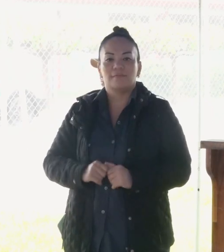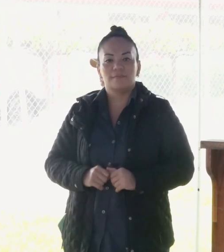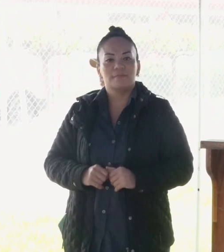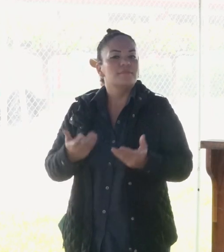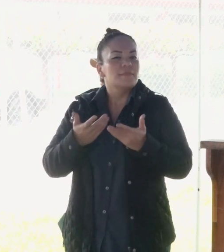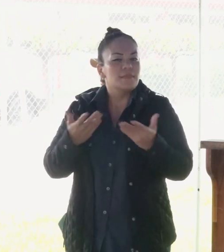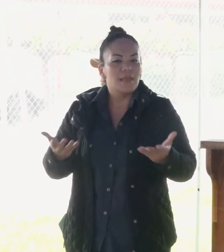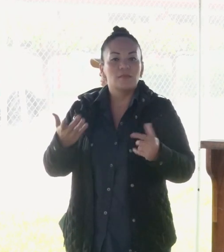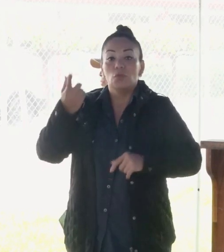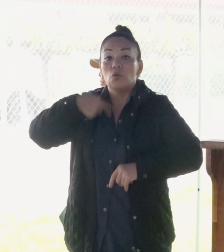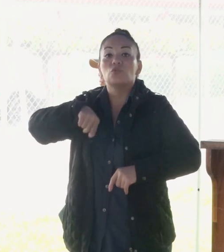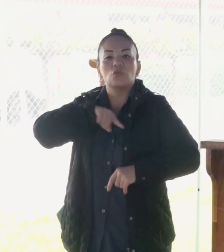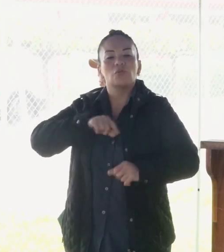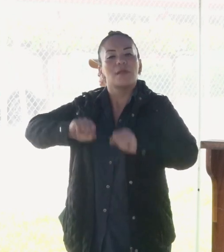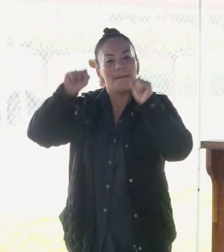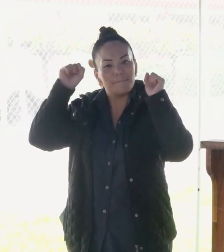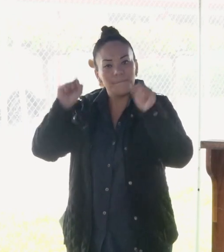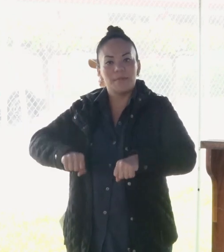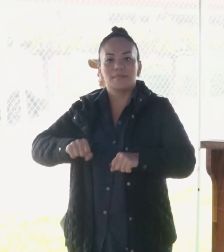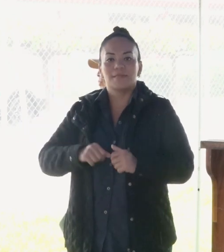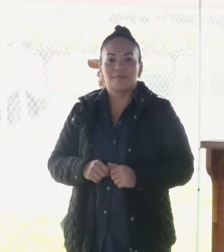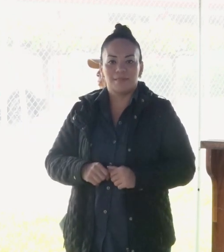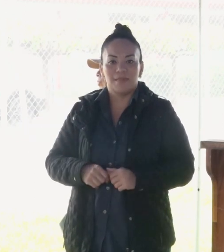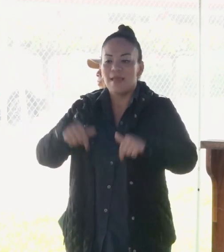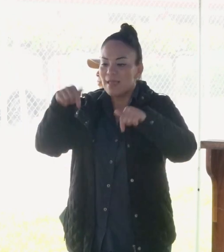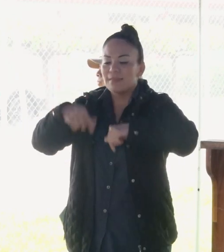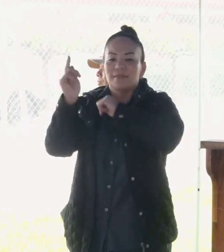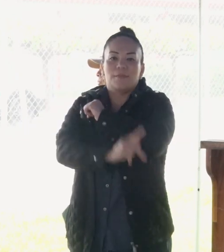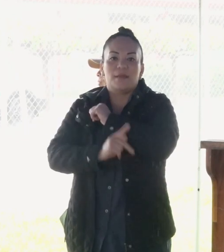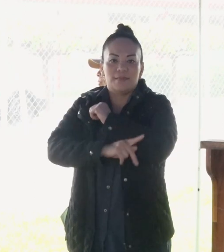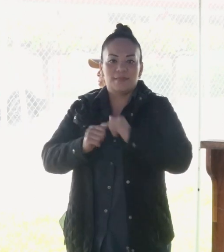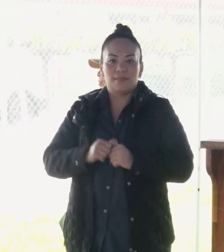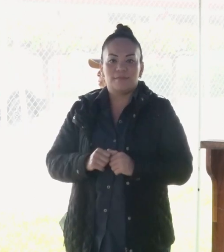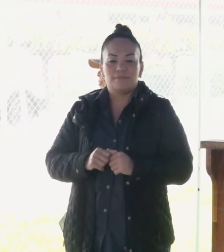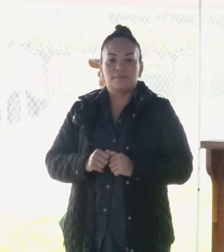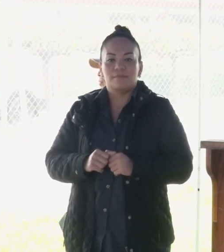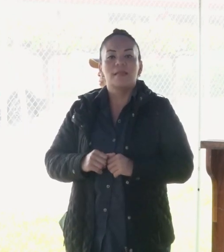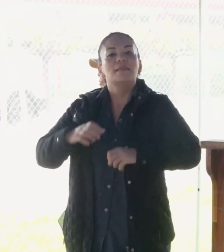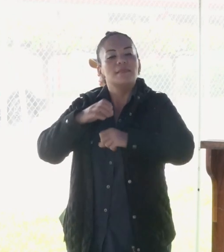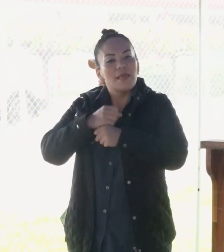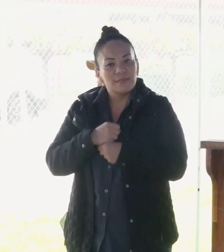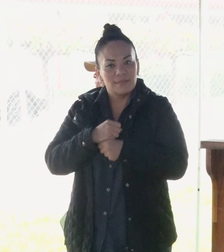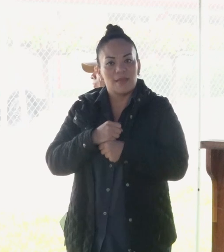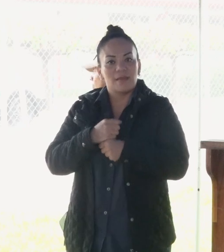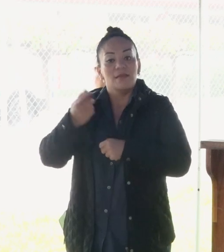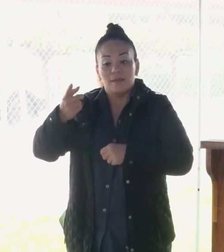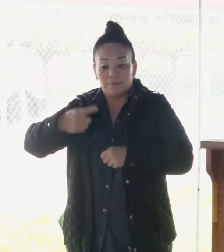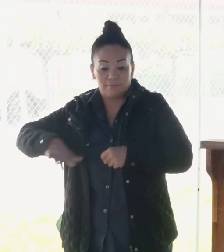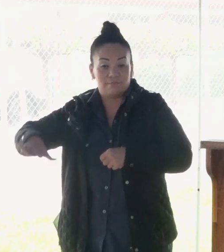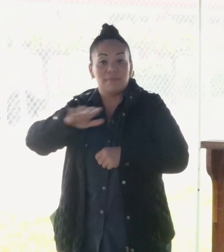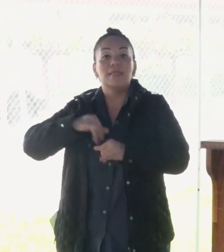que somos capaces en este país de hacer que nuestras